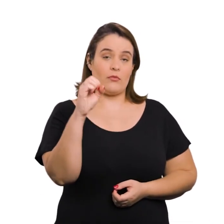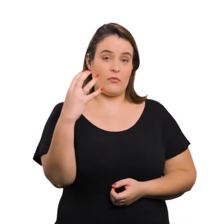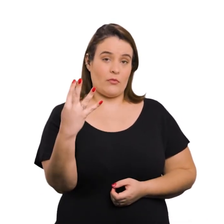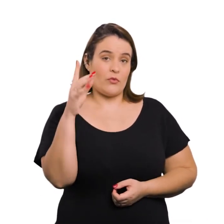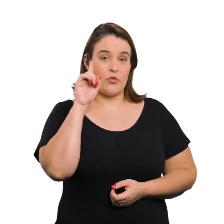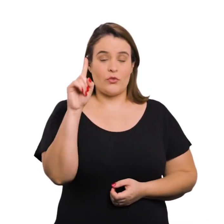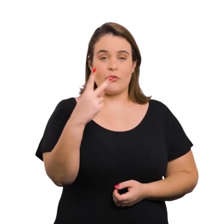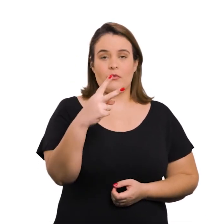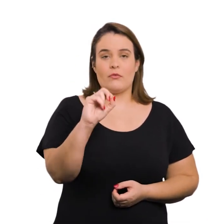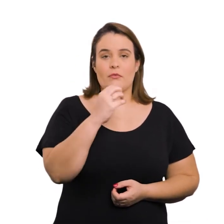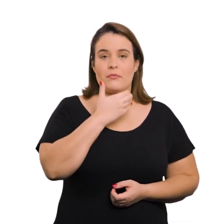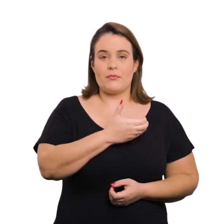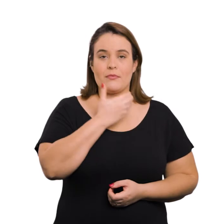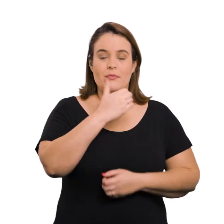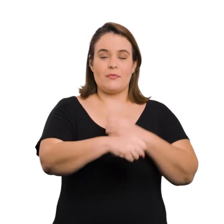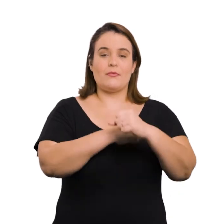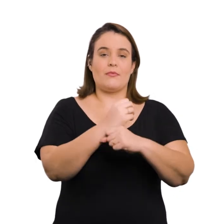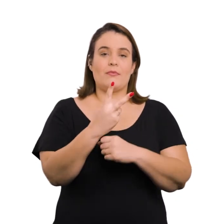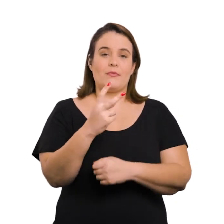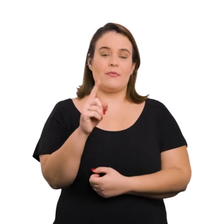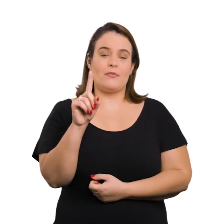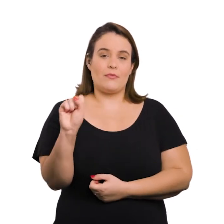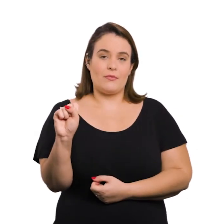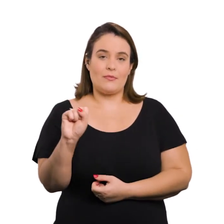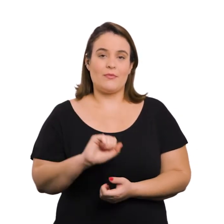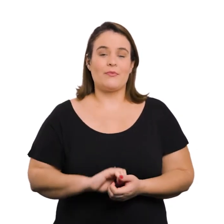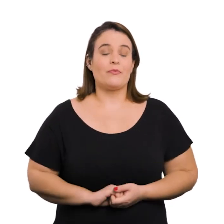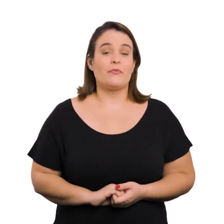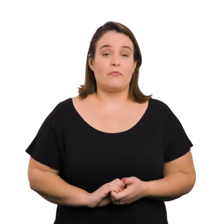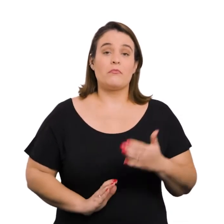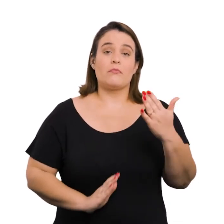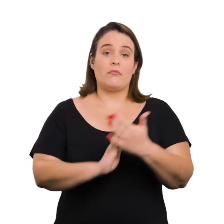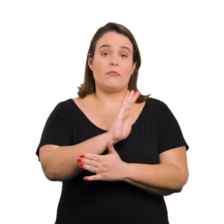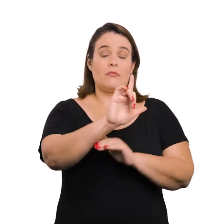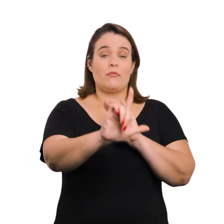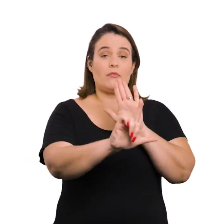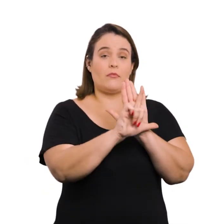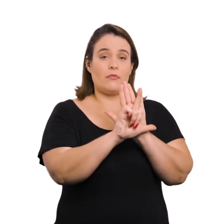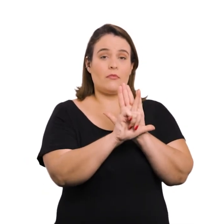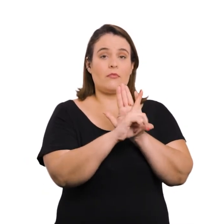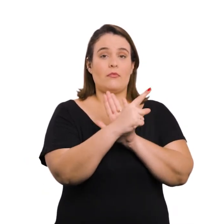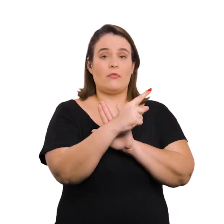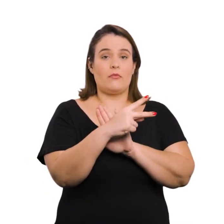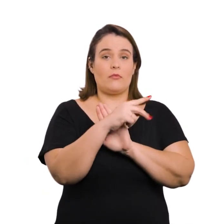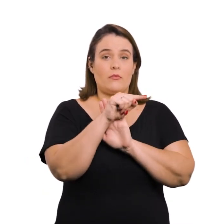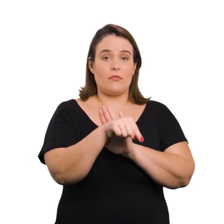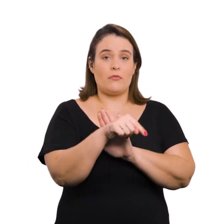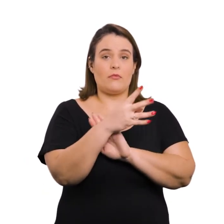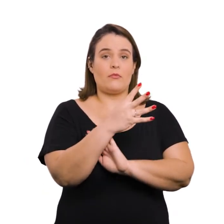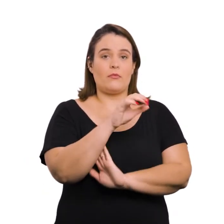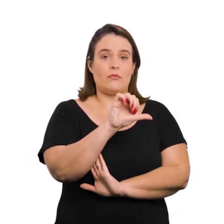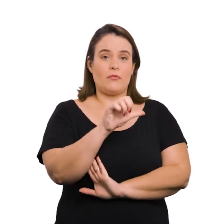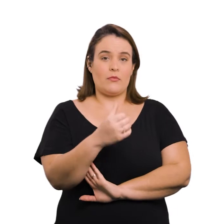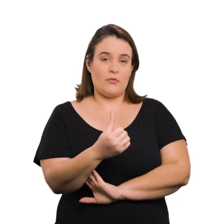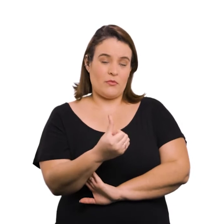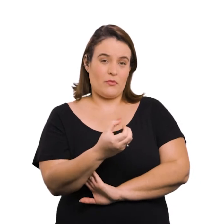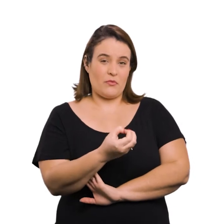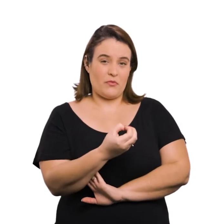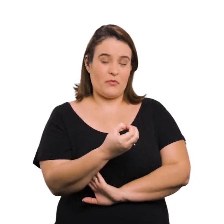.584, de 20 de dezembro de 2018. Regulamenta as leis nº 12